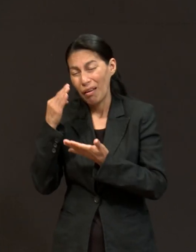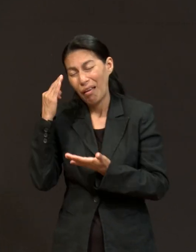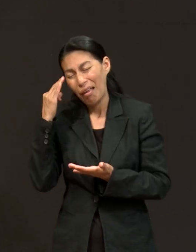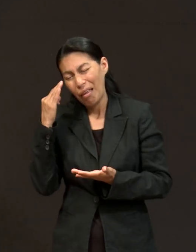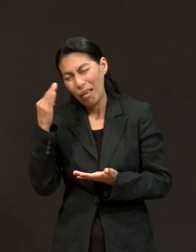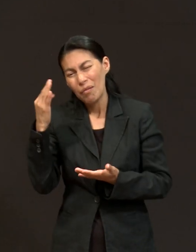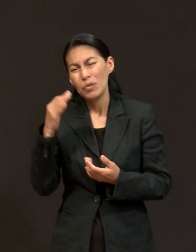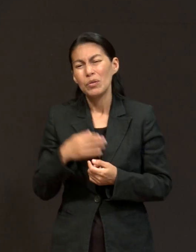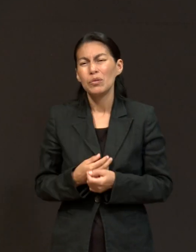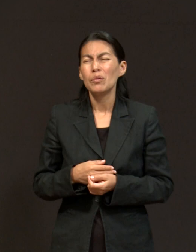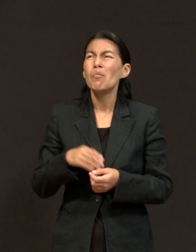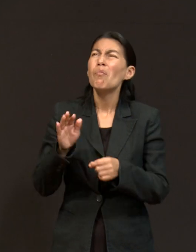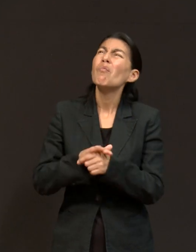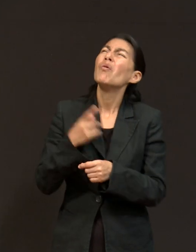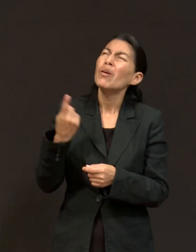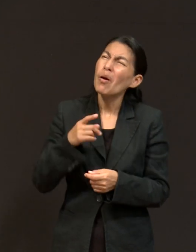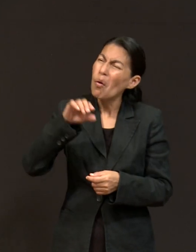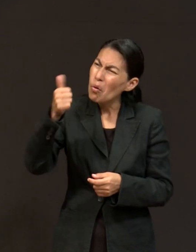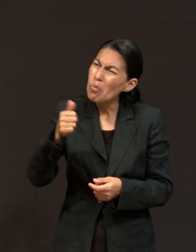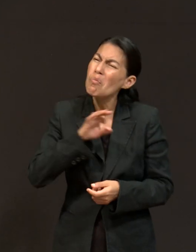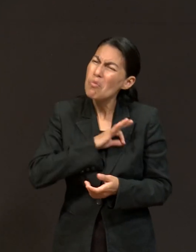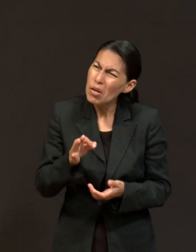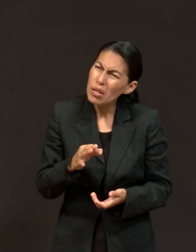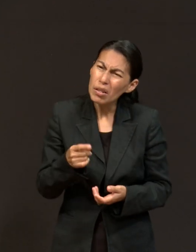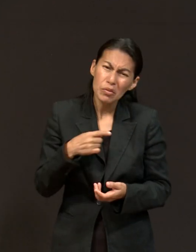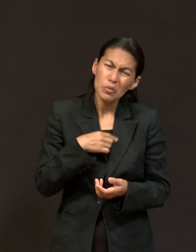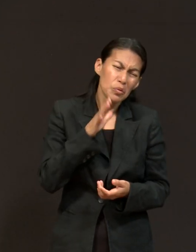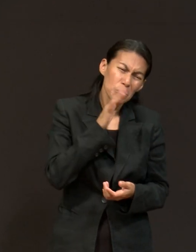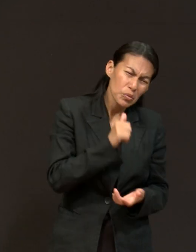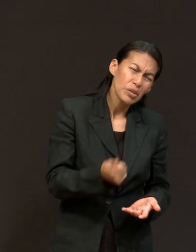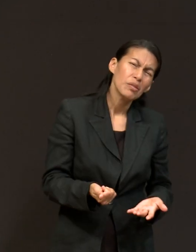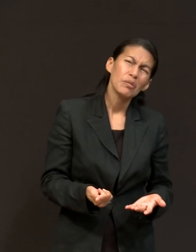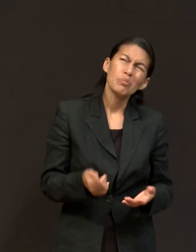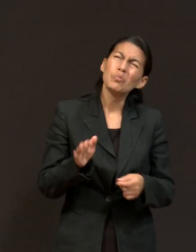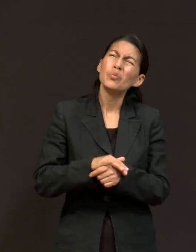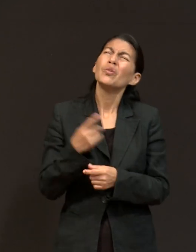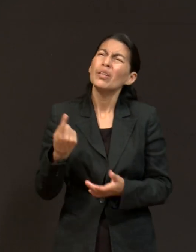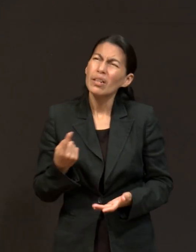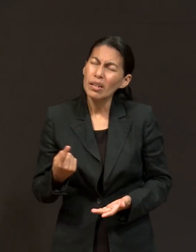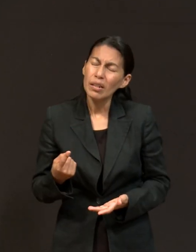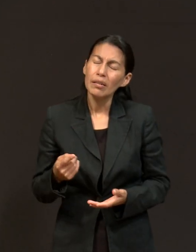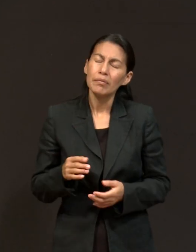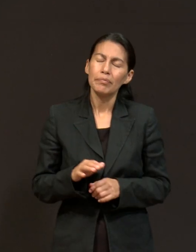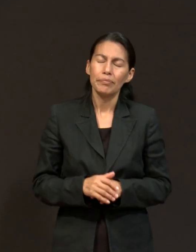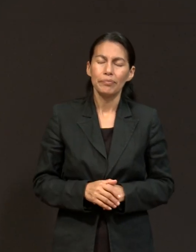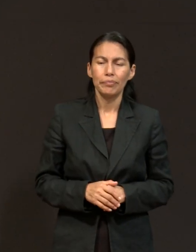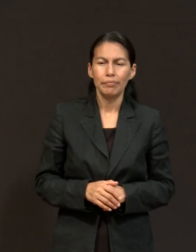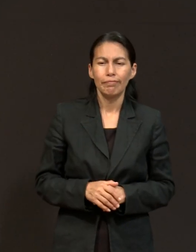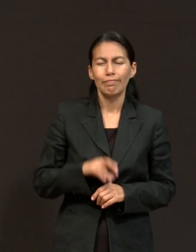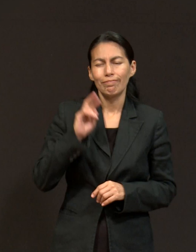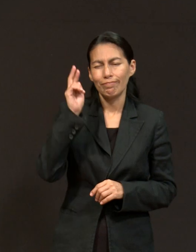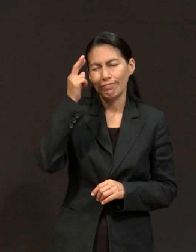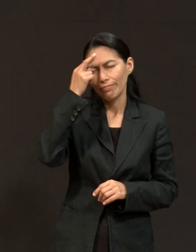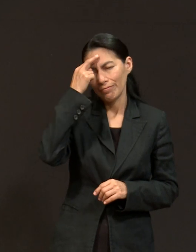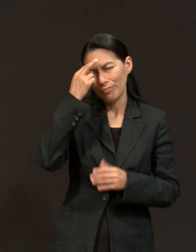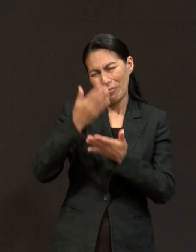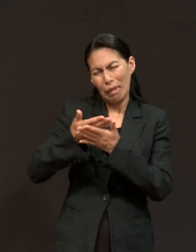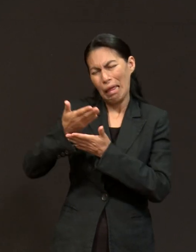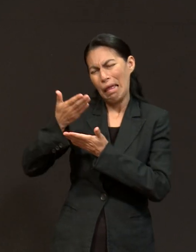años? Y decía yo, ¿por qué otros pueden hacerlo? Y recuerdo que cuando estaba en el internado, mis